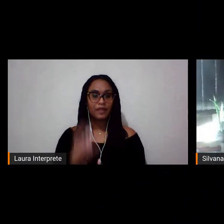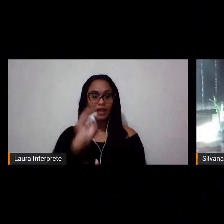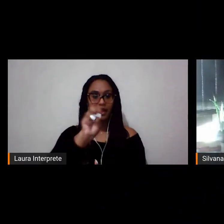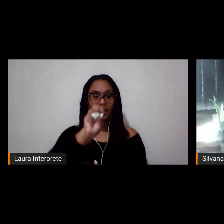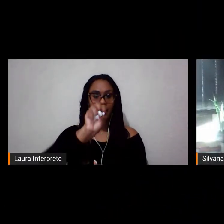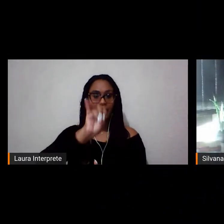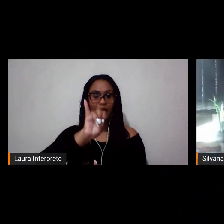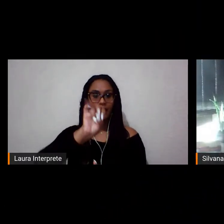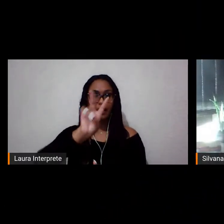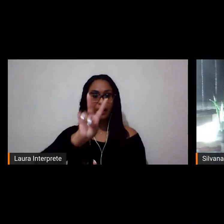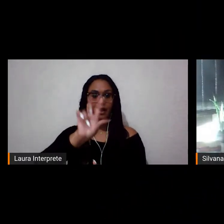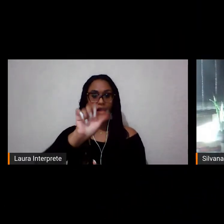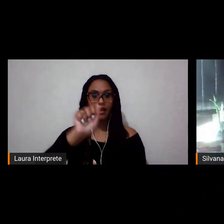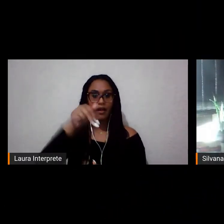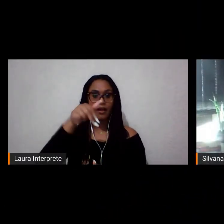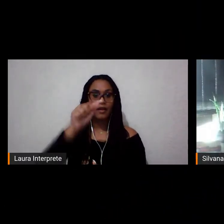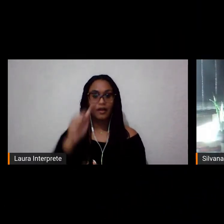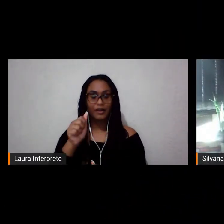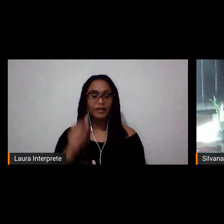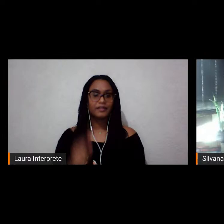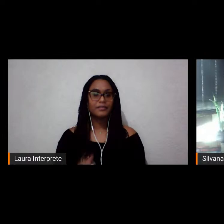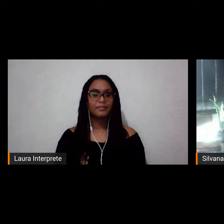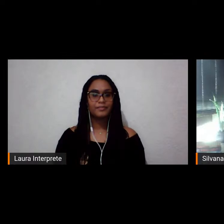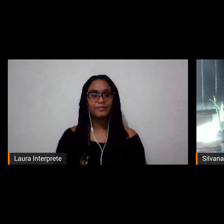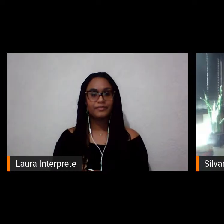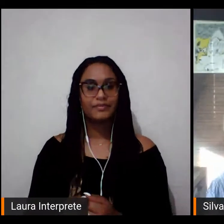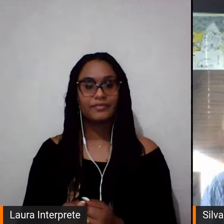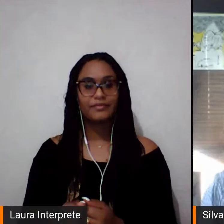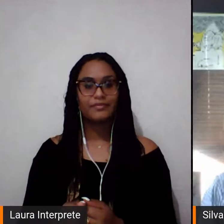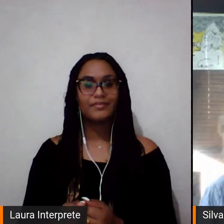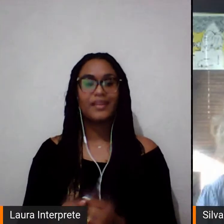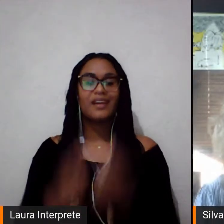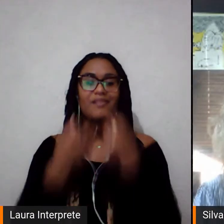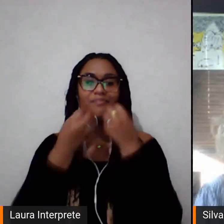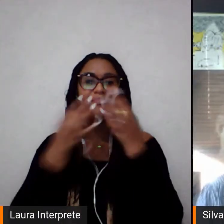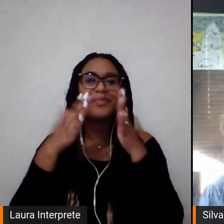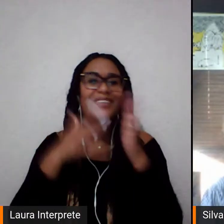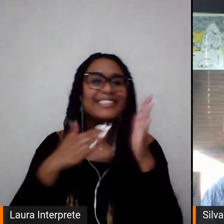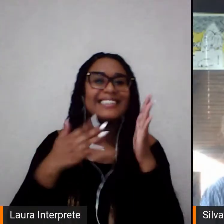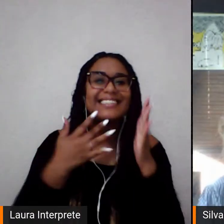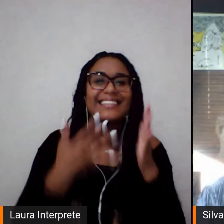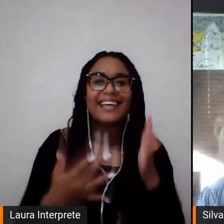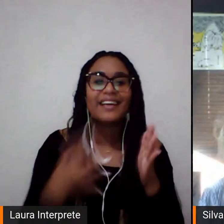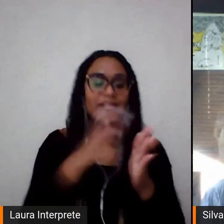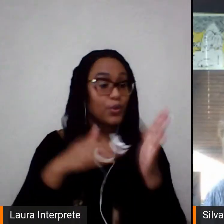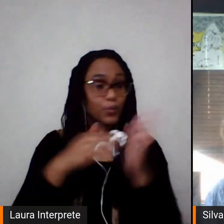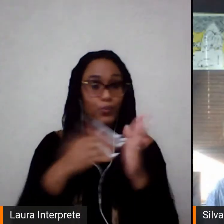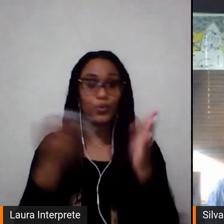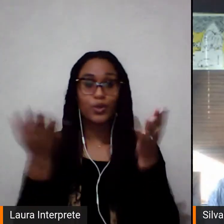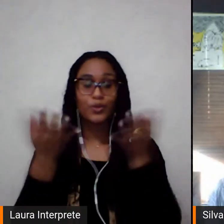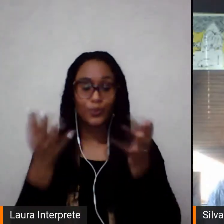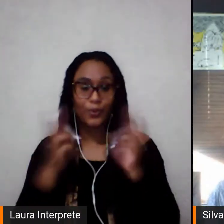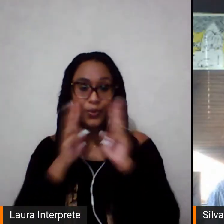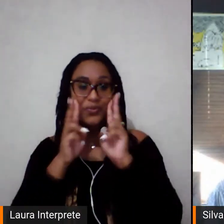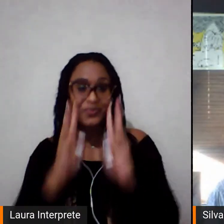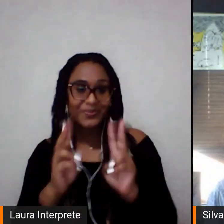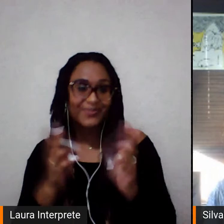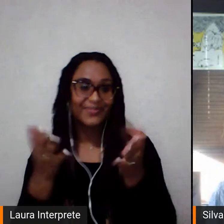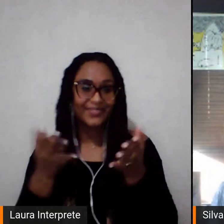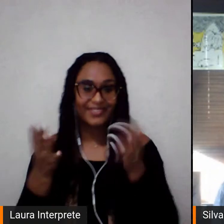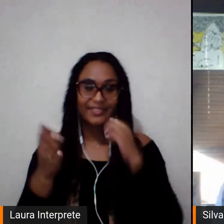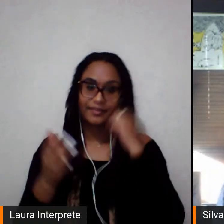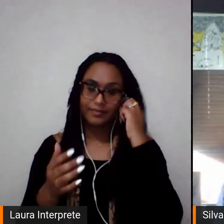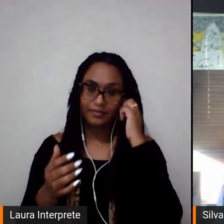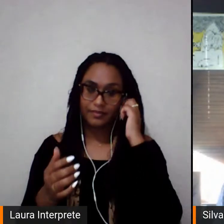Boa tarde a todos e a todas que estão assistindo a esse evento. Queria dizer da honra de estar aqui nesse